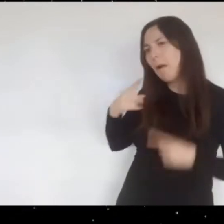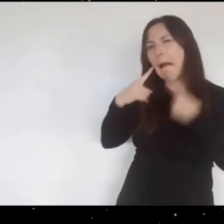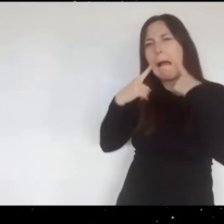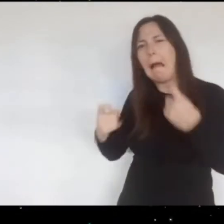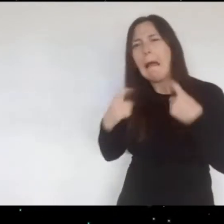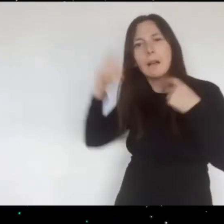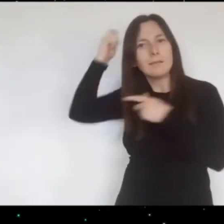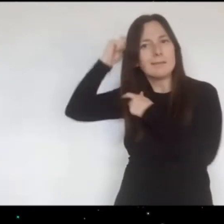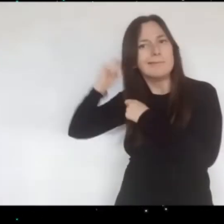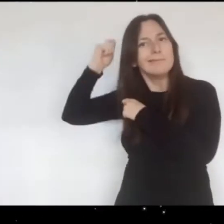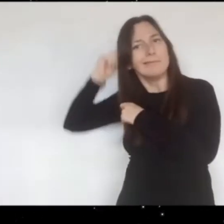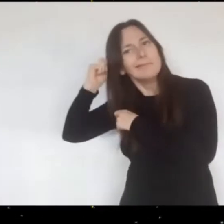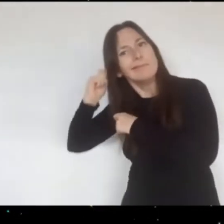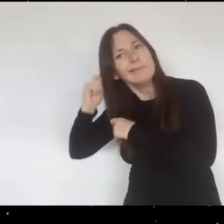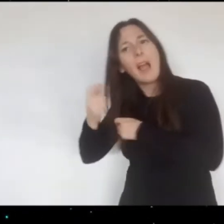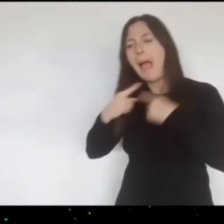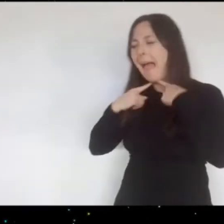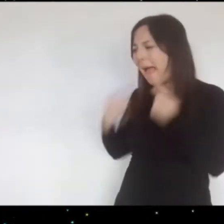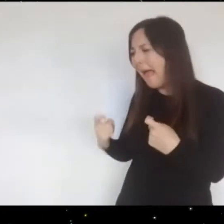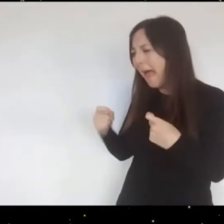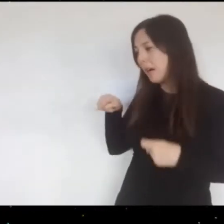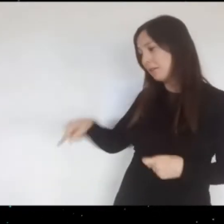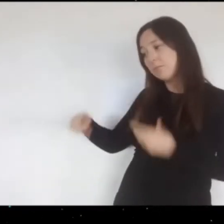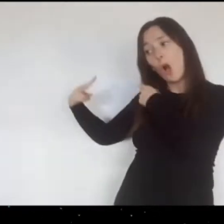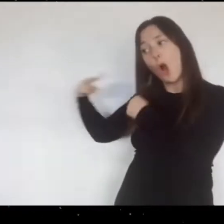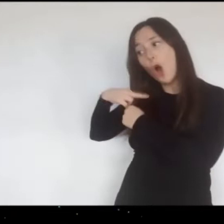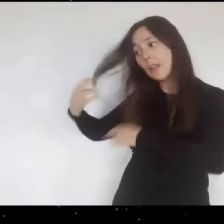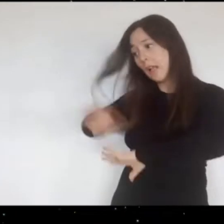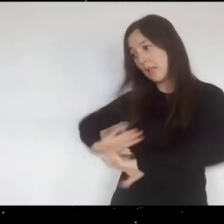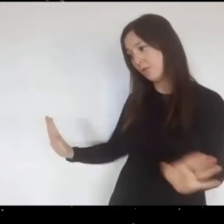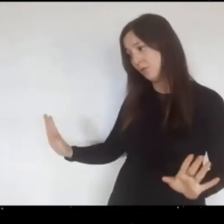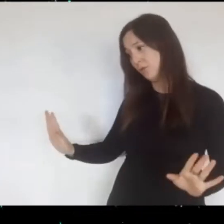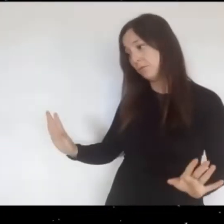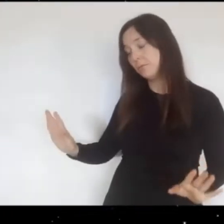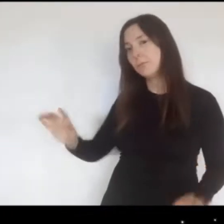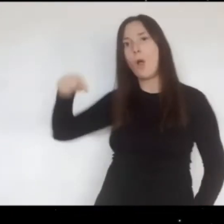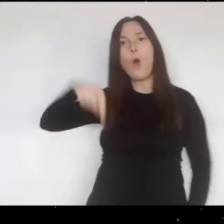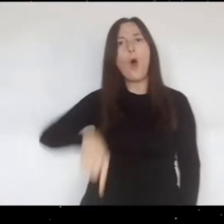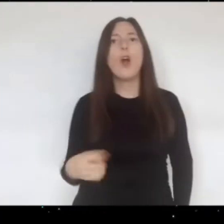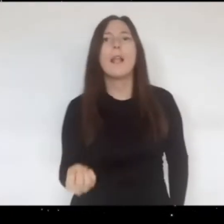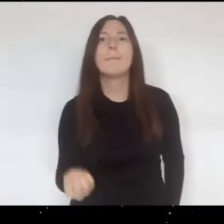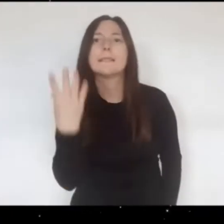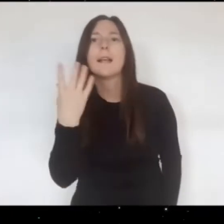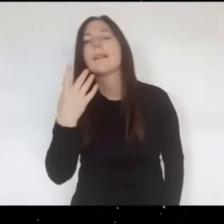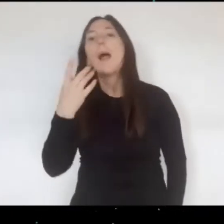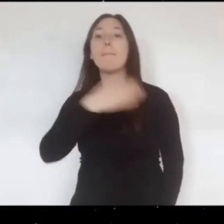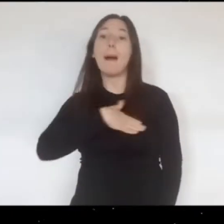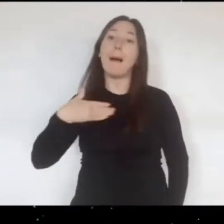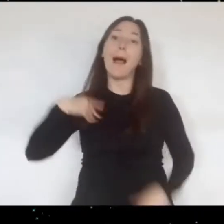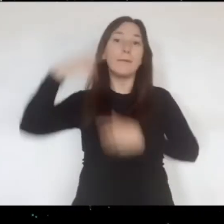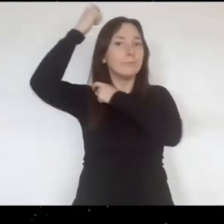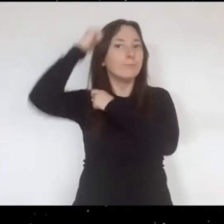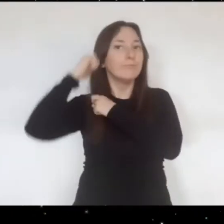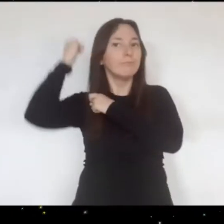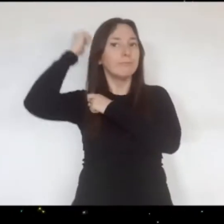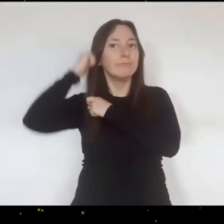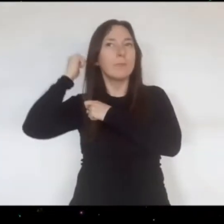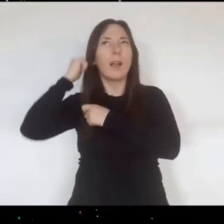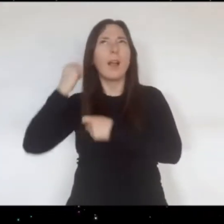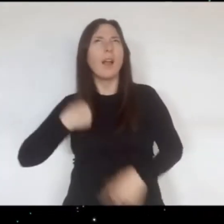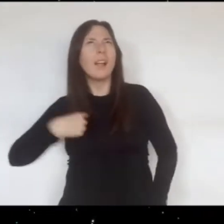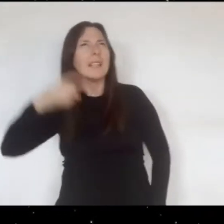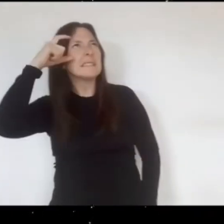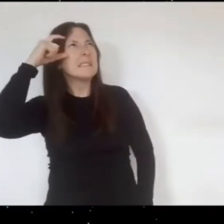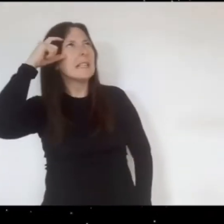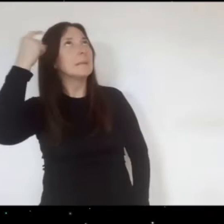Pero esta mañana cuando su mamá le estiró el pelo con el peine Estela pensó en lo que la maestra le